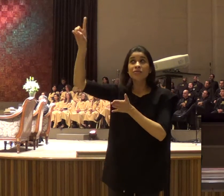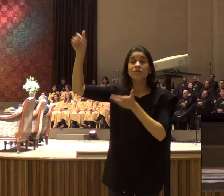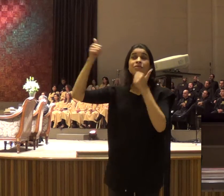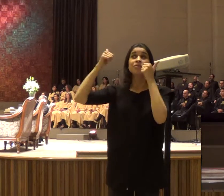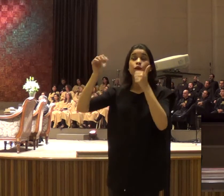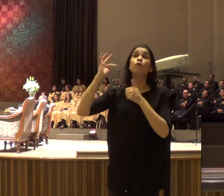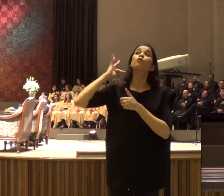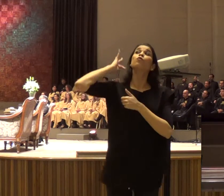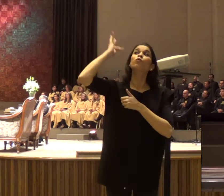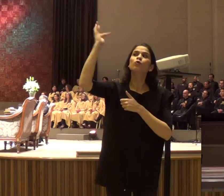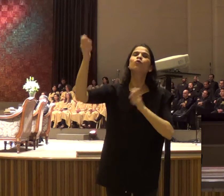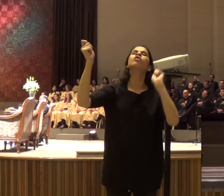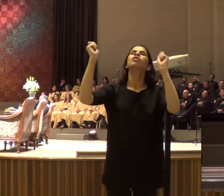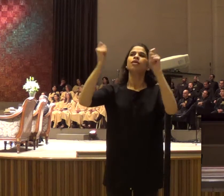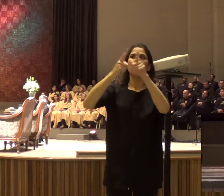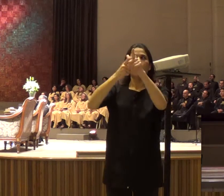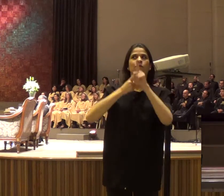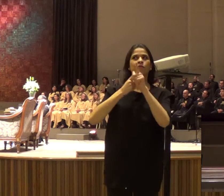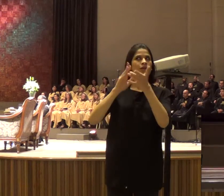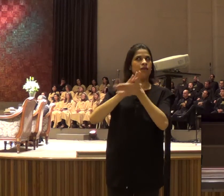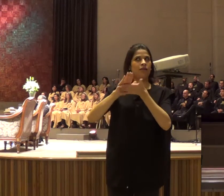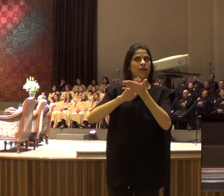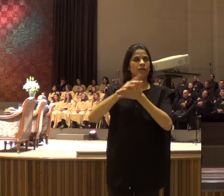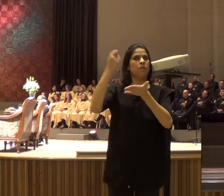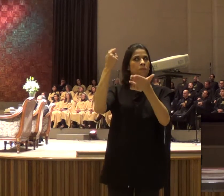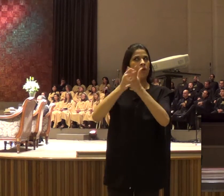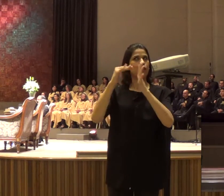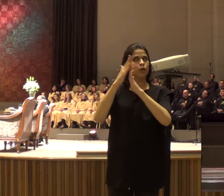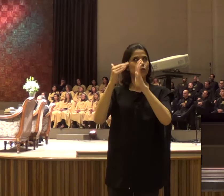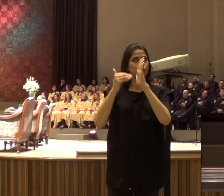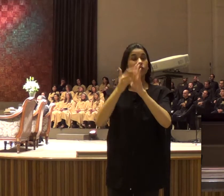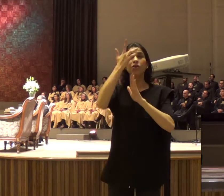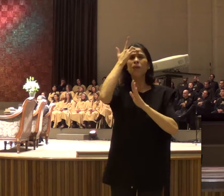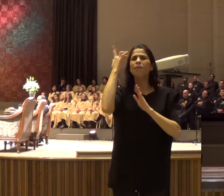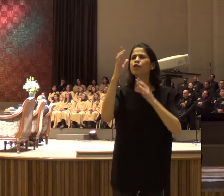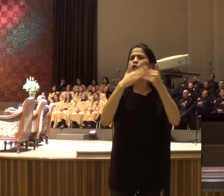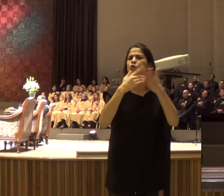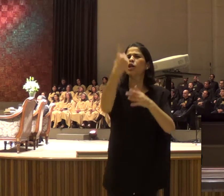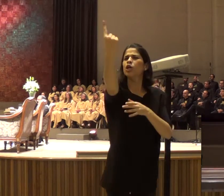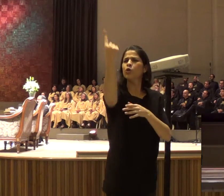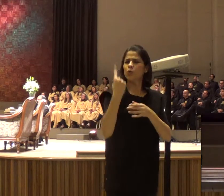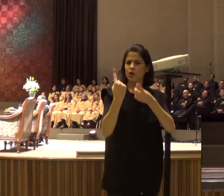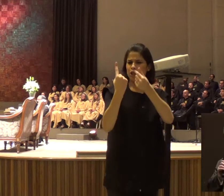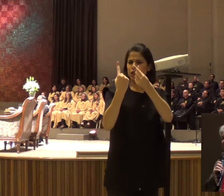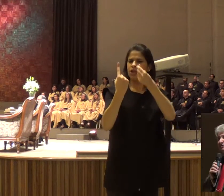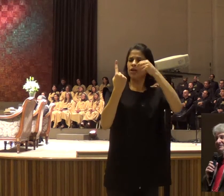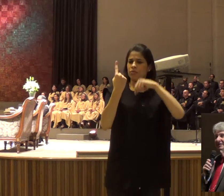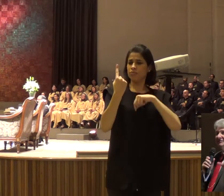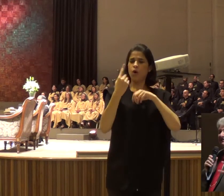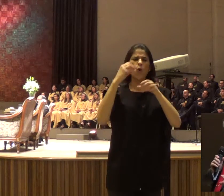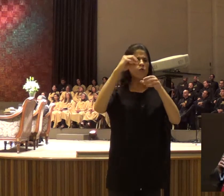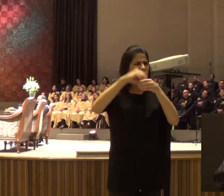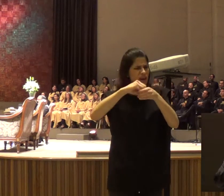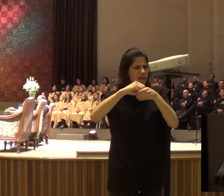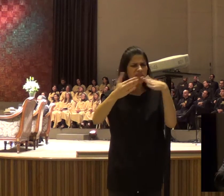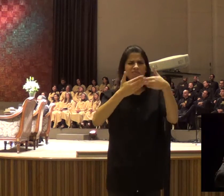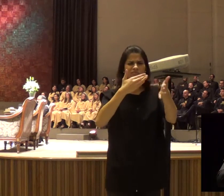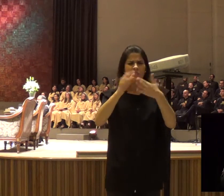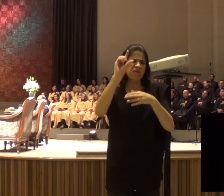conta, e não envergonhar o teu nome, e ter o nosso apartamento, eu estava no centro da cidade, ali perto da